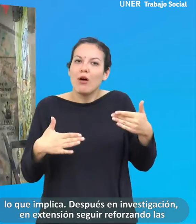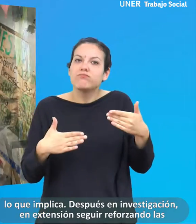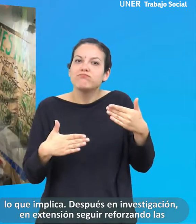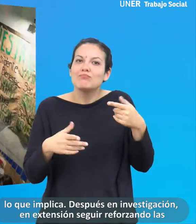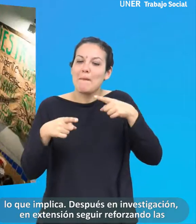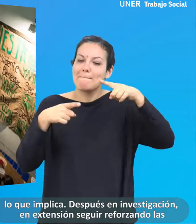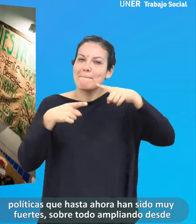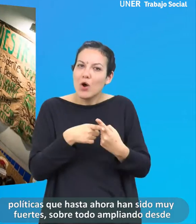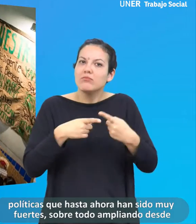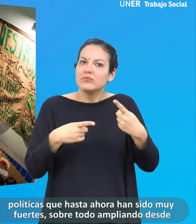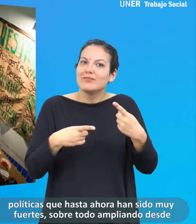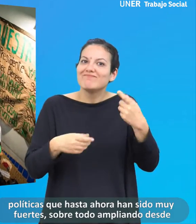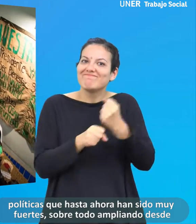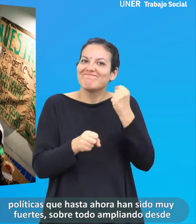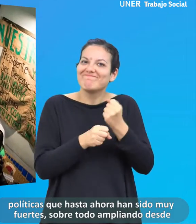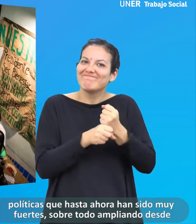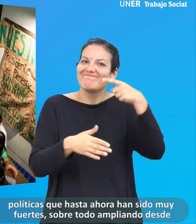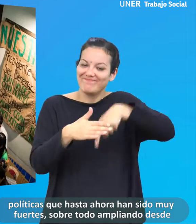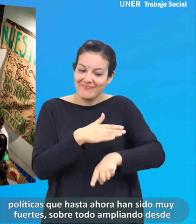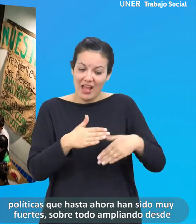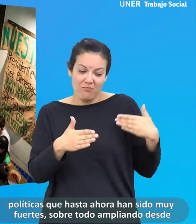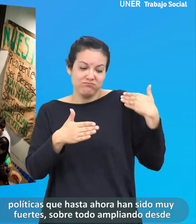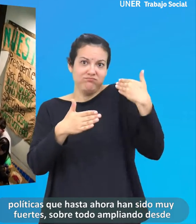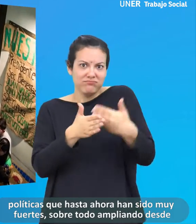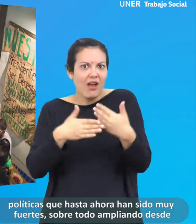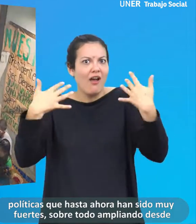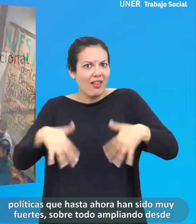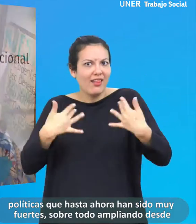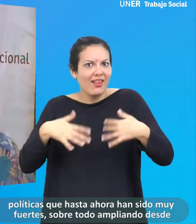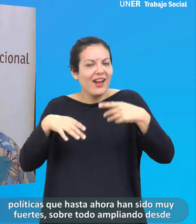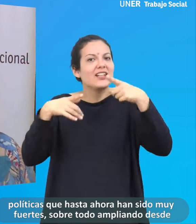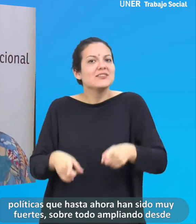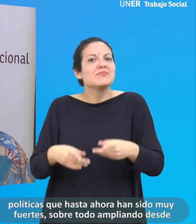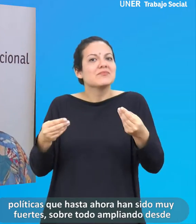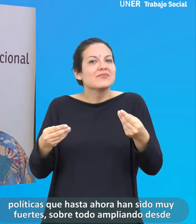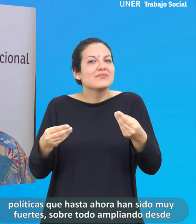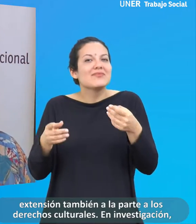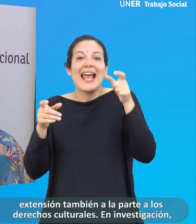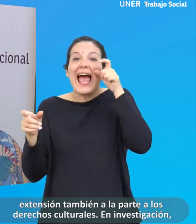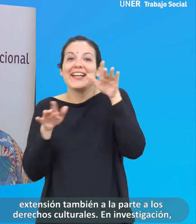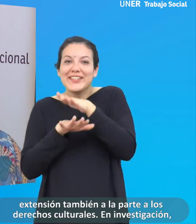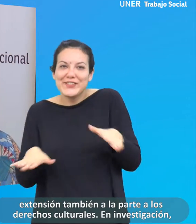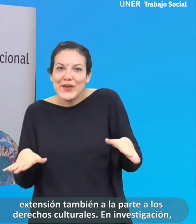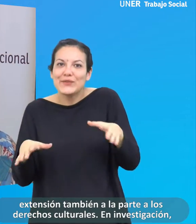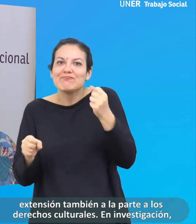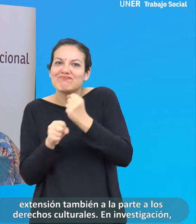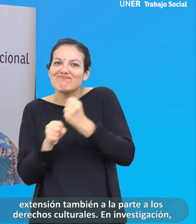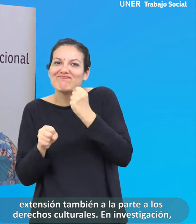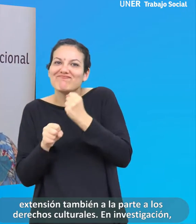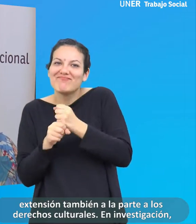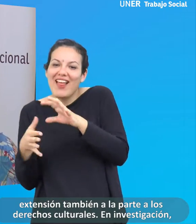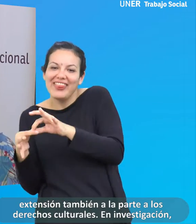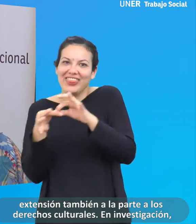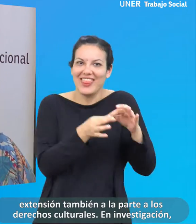extensión, seguir reforzando las políticas que hasta ahora han sido muy fuertes, sobre todo ampliando desde extensión también